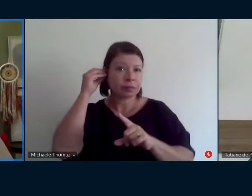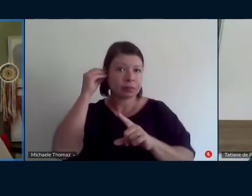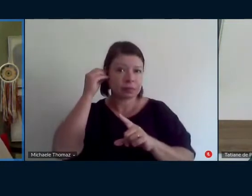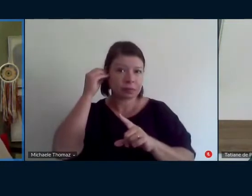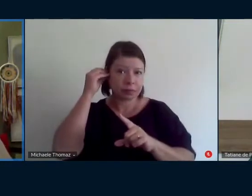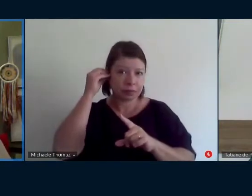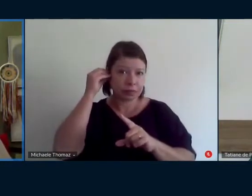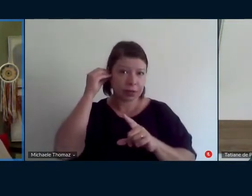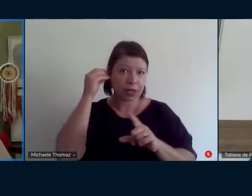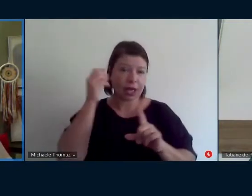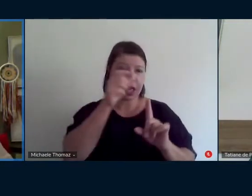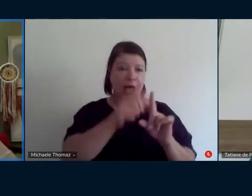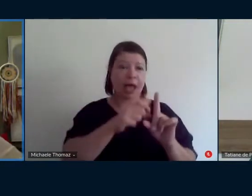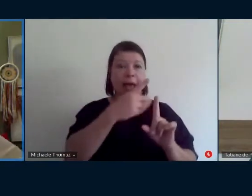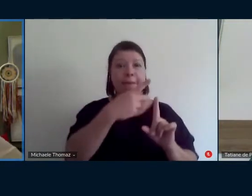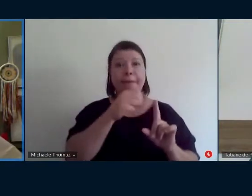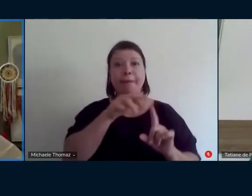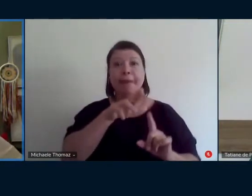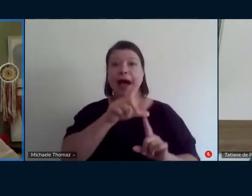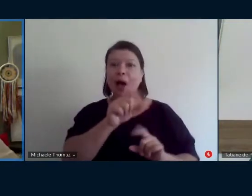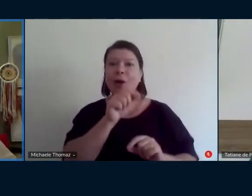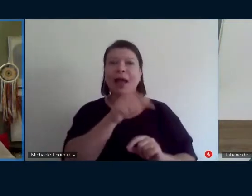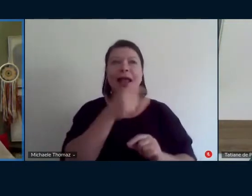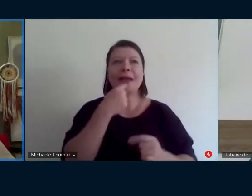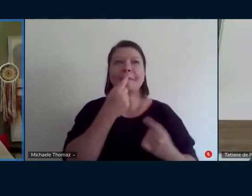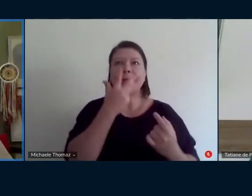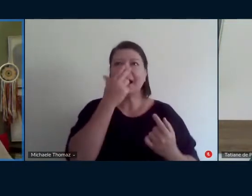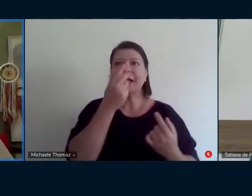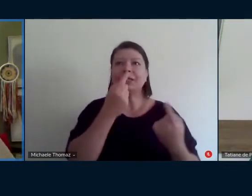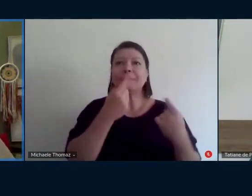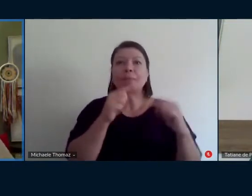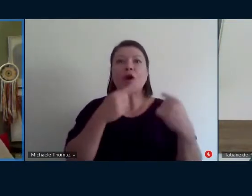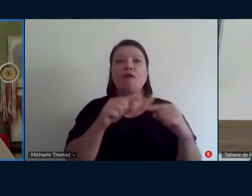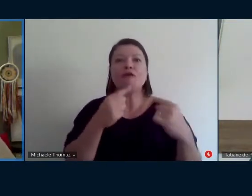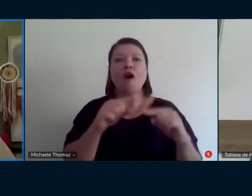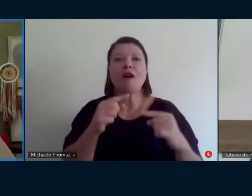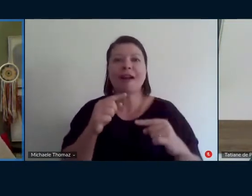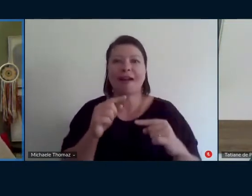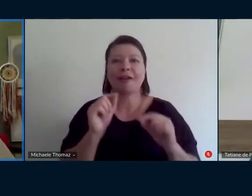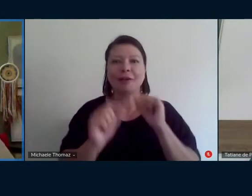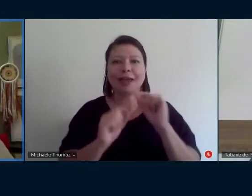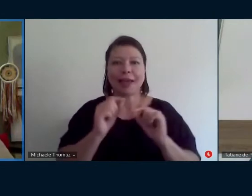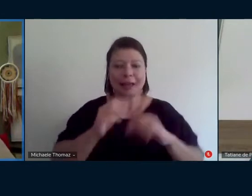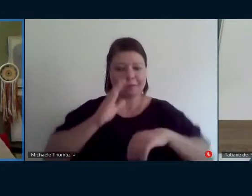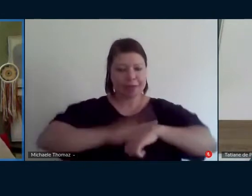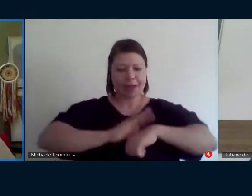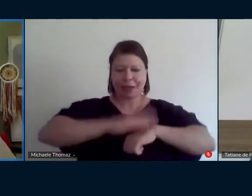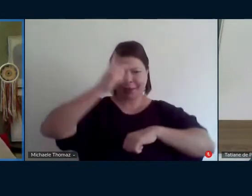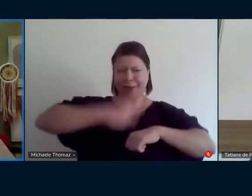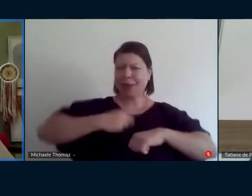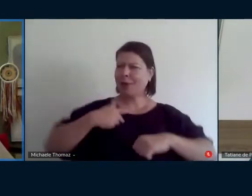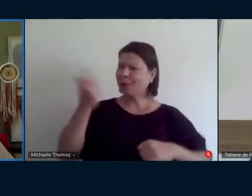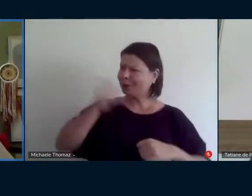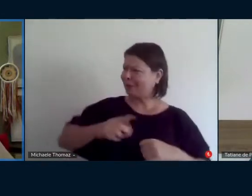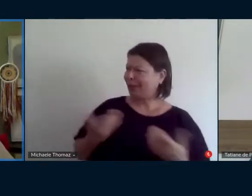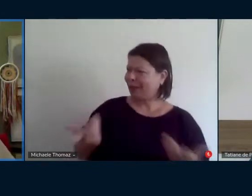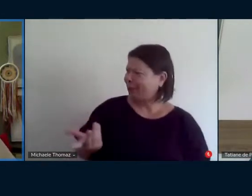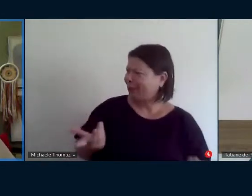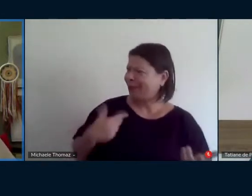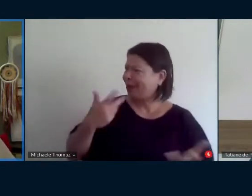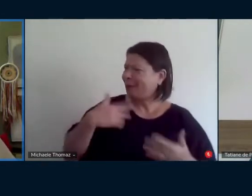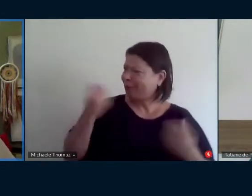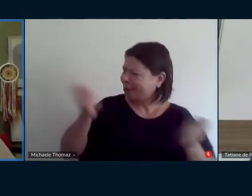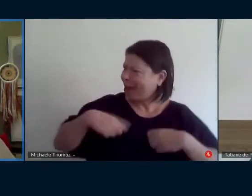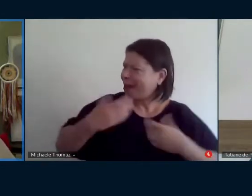essa discussão na sua conclusão te provoca a fazer essa discussão de autonomia de estar na centralidade de quem ensina